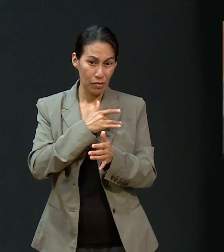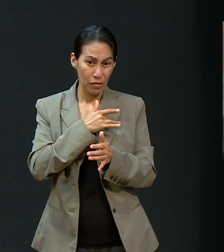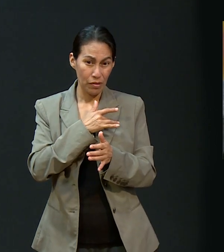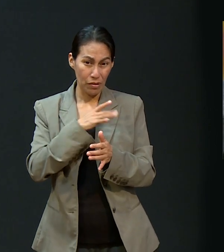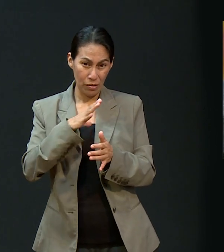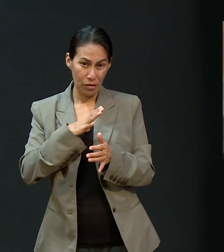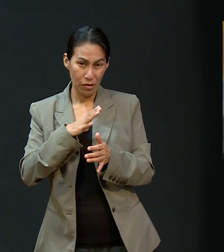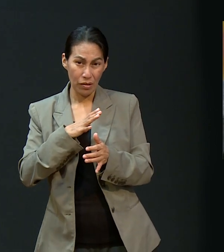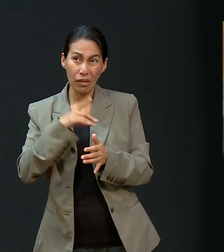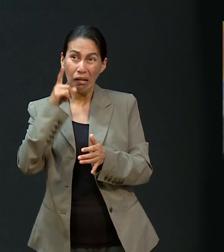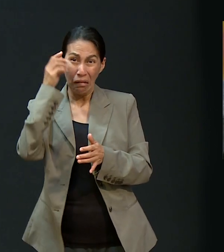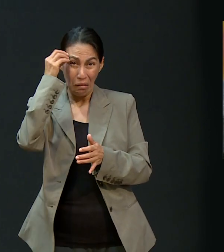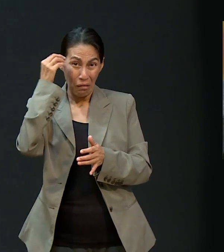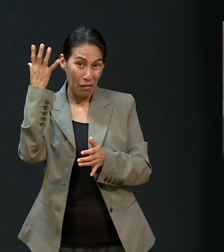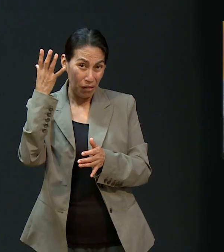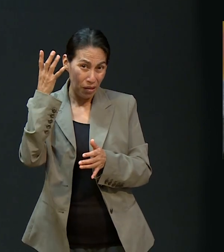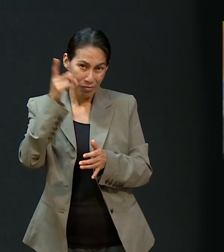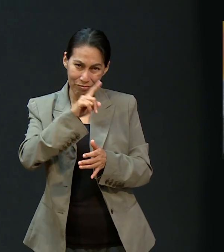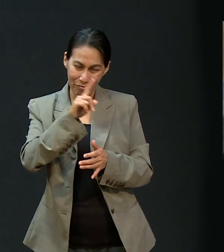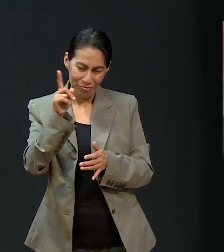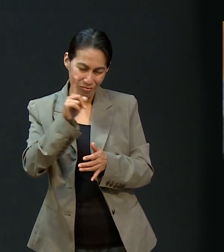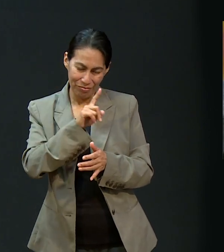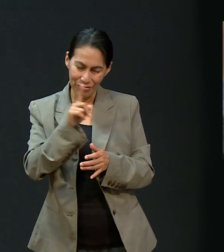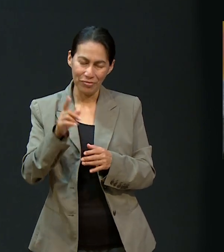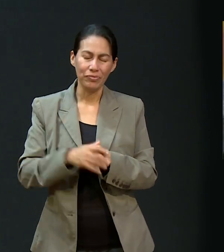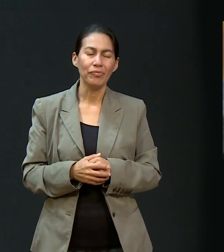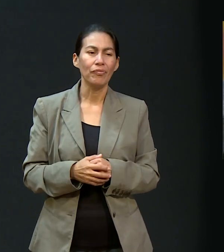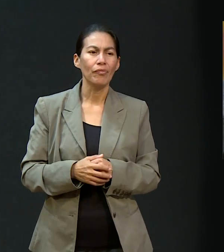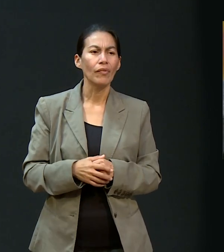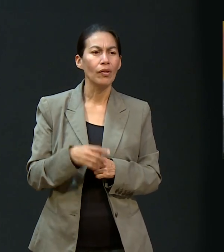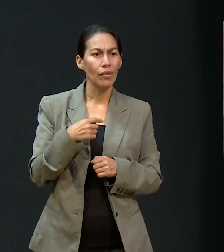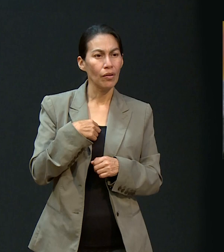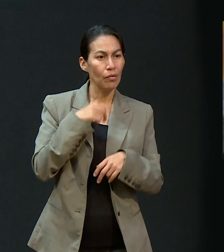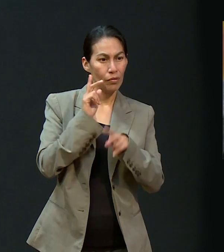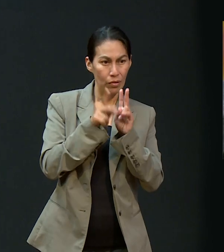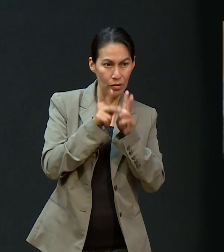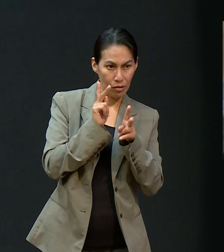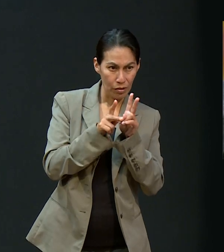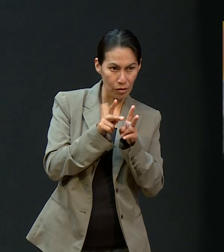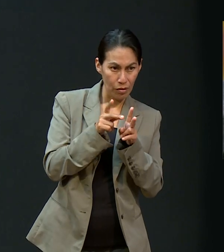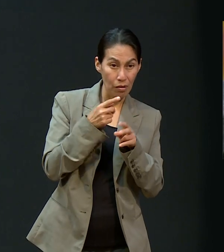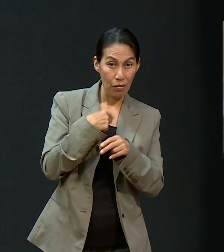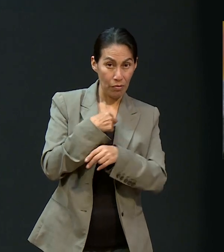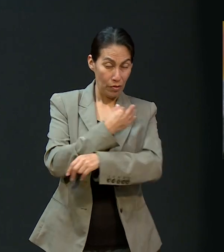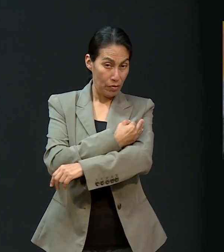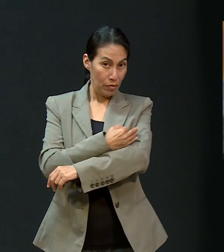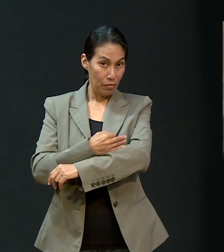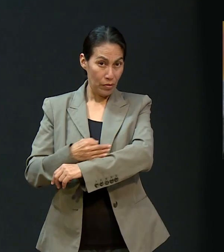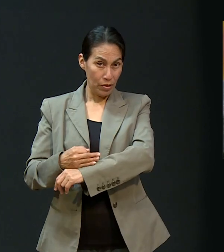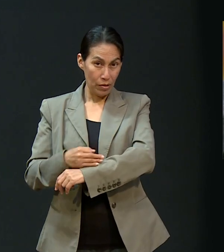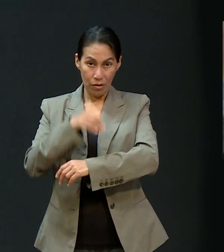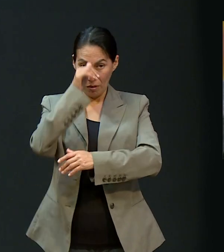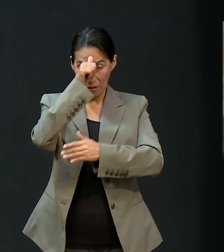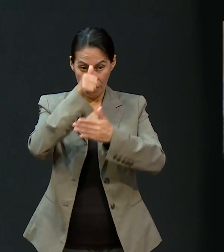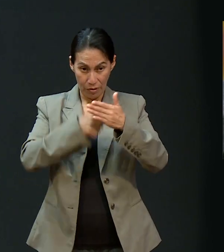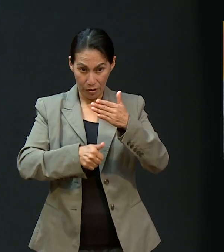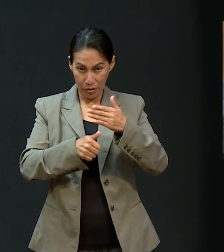corazón. Yo le comentaba que mi familia no profesan la misma